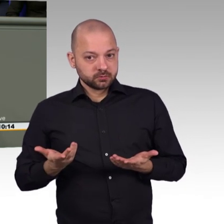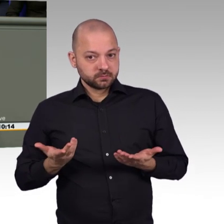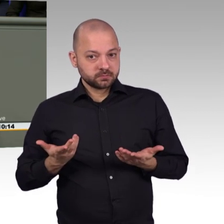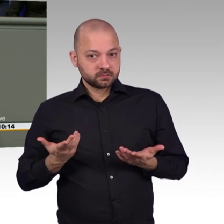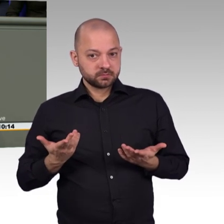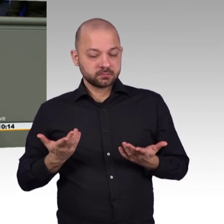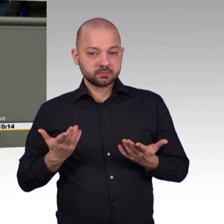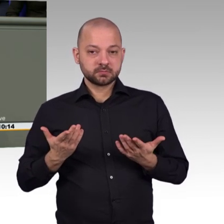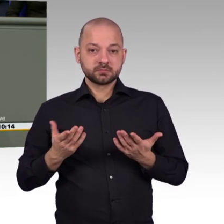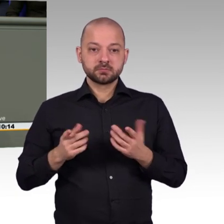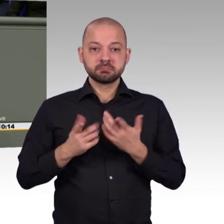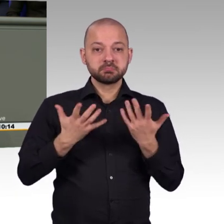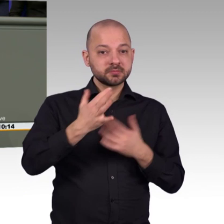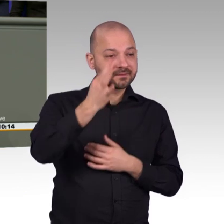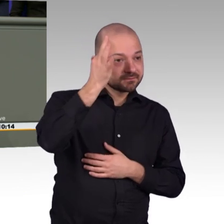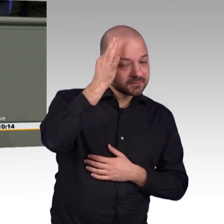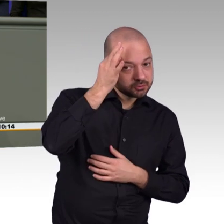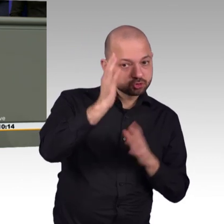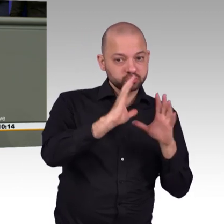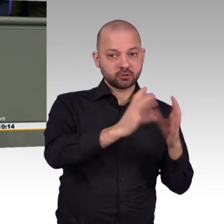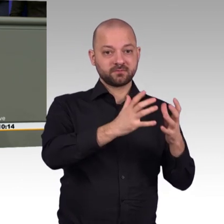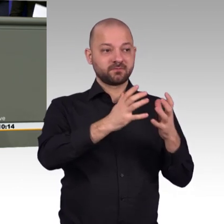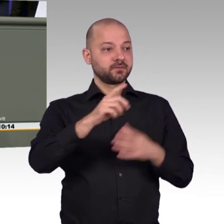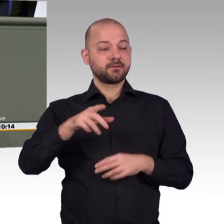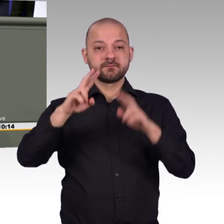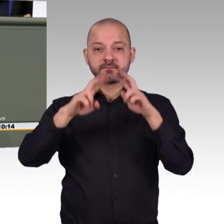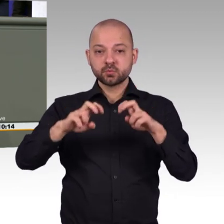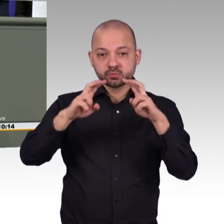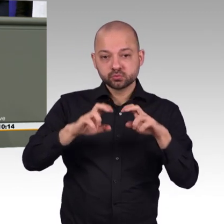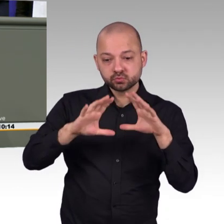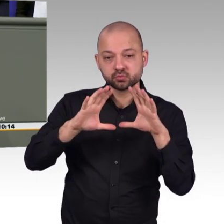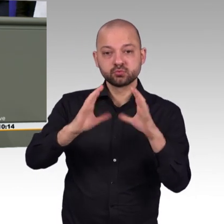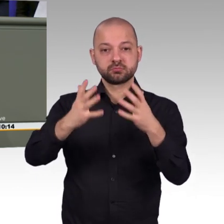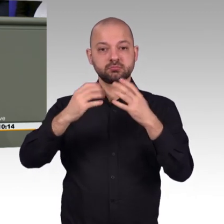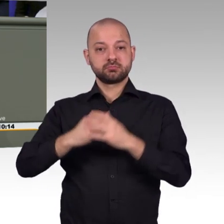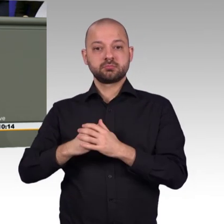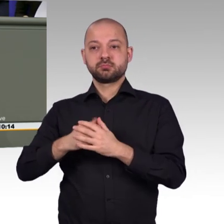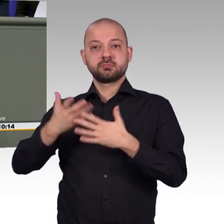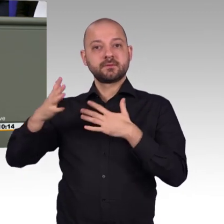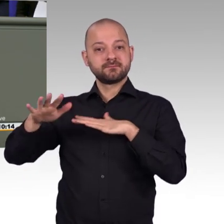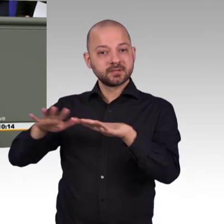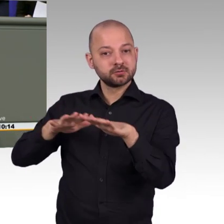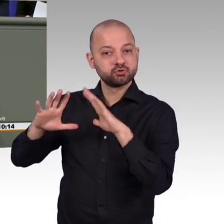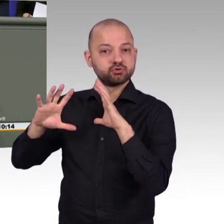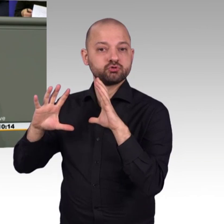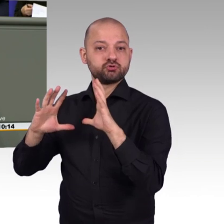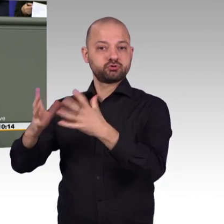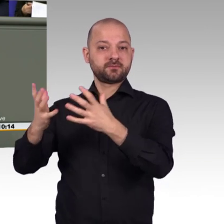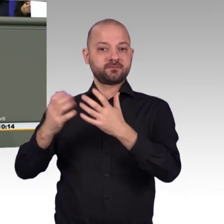Konstruktionszeichnung ist der Ingenieur hilflos. Das gilt auch für die Konstruktion einer Digitalisierungsstrategie. Die